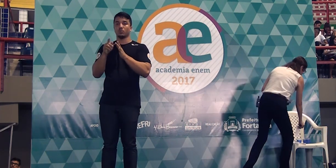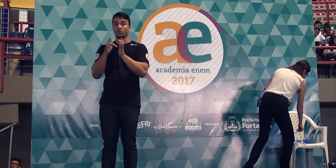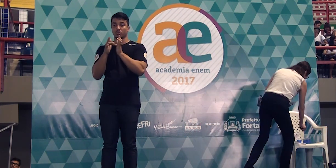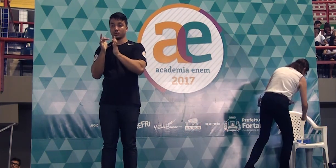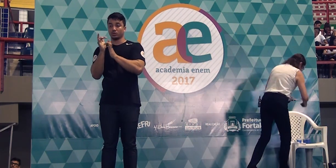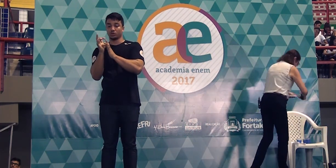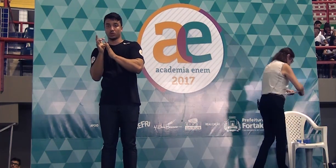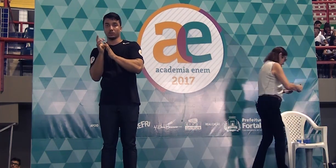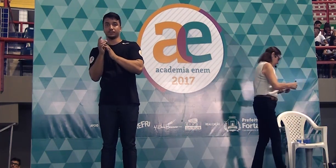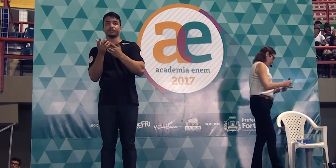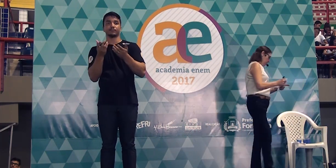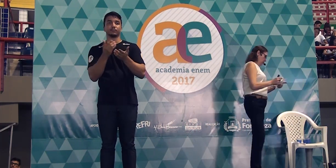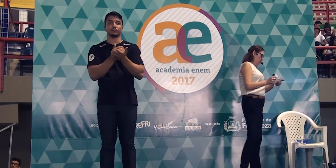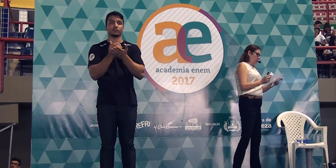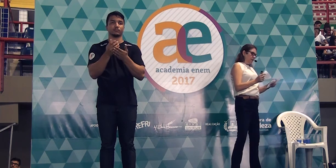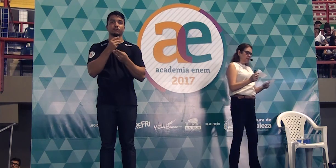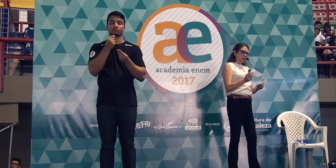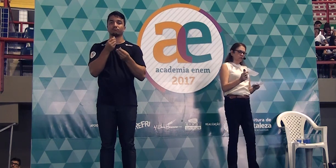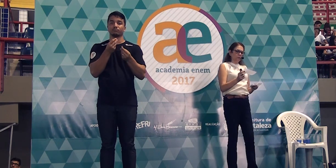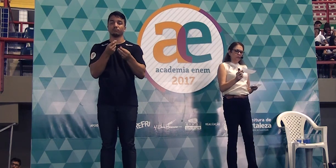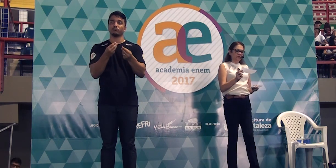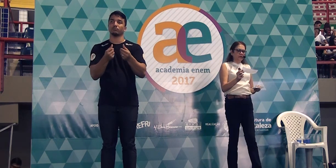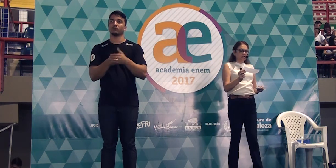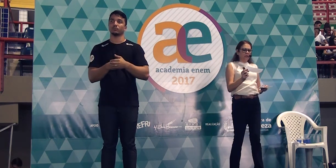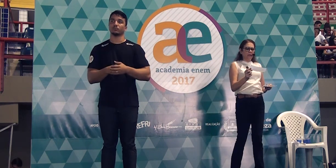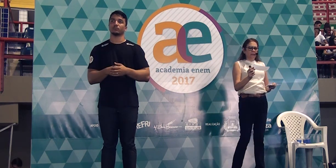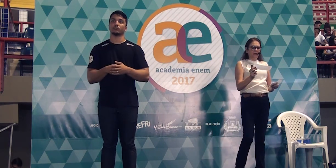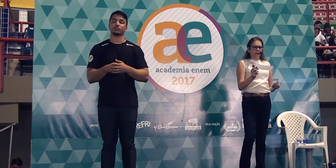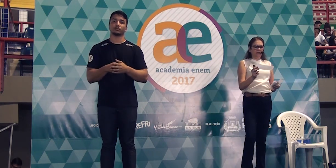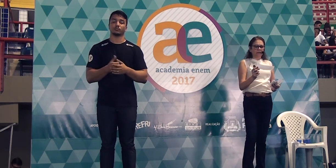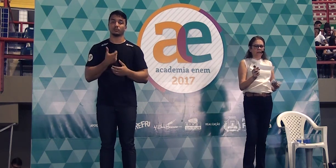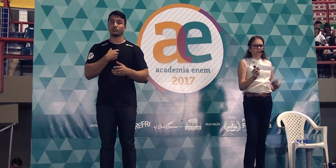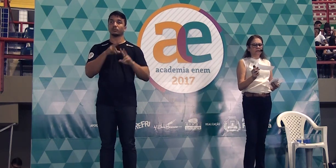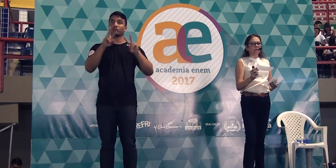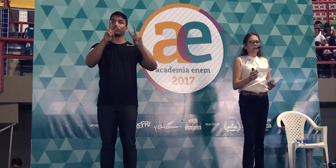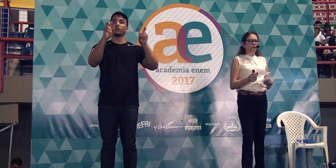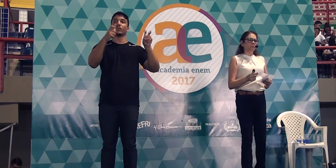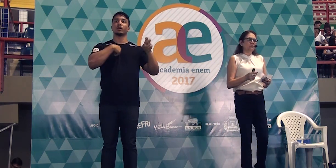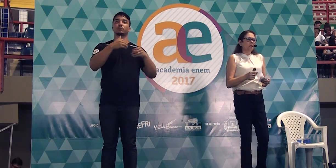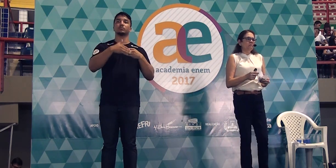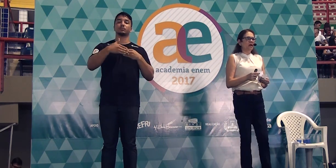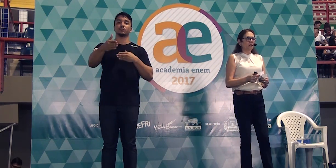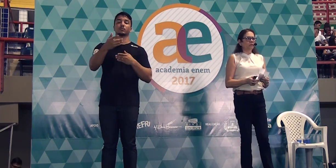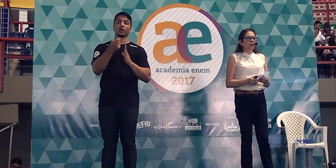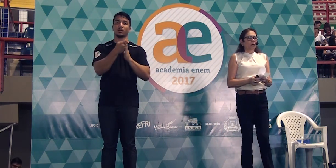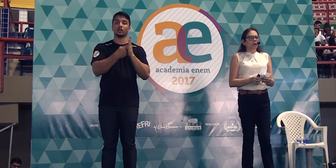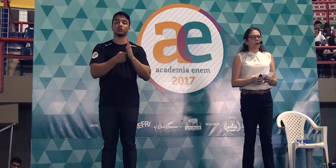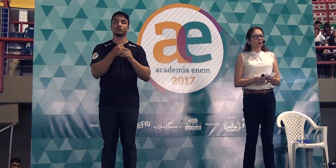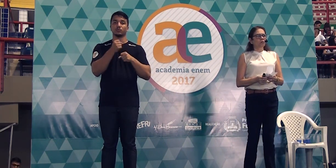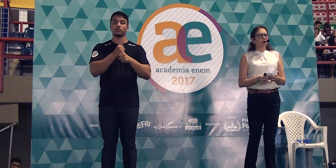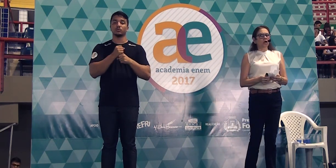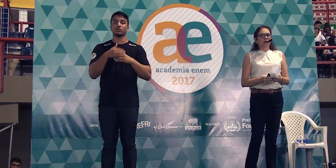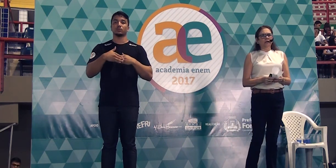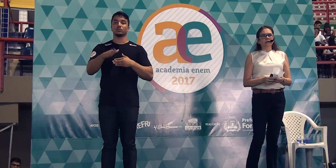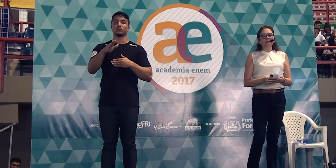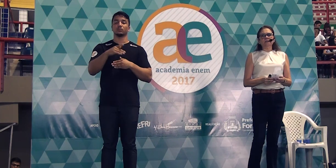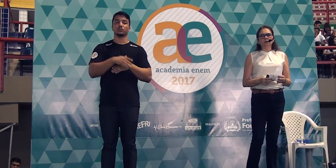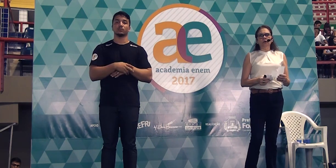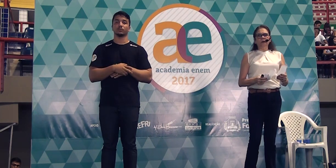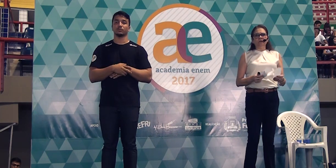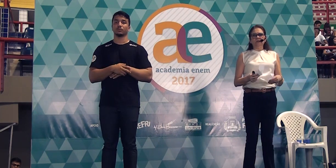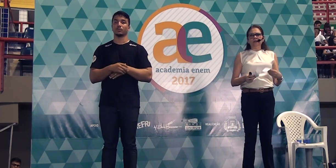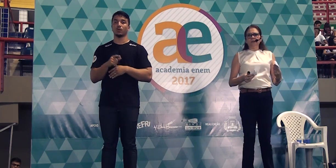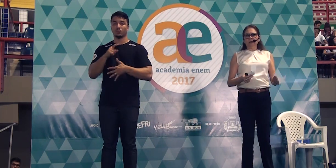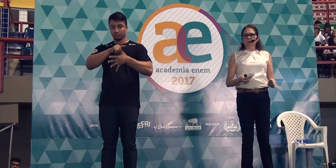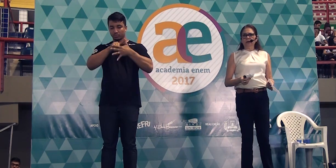não começa quais são os possíveis temas para a redação desse ano bem eu colocaria